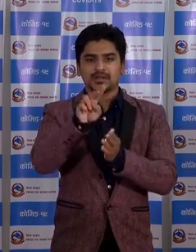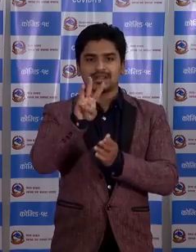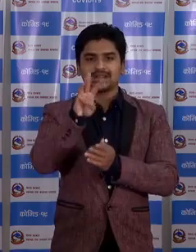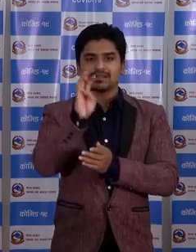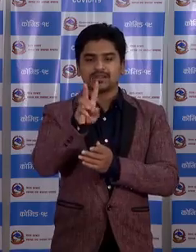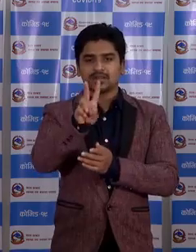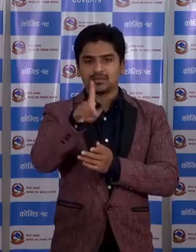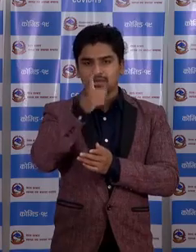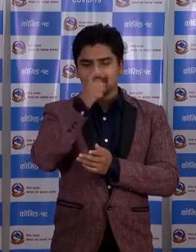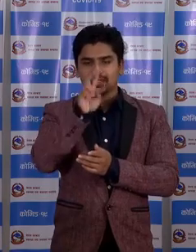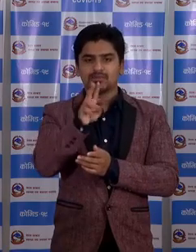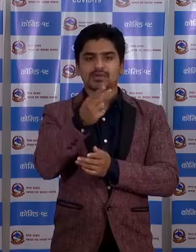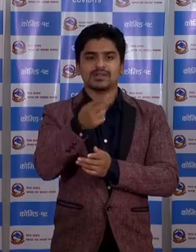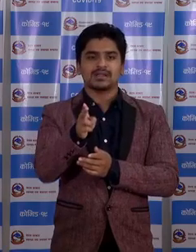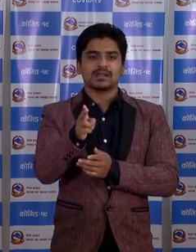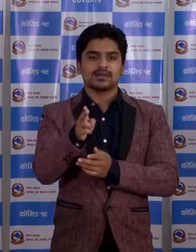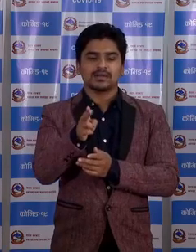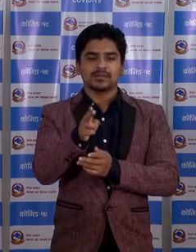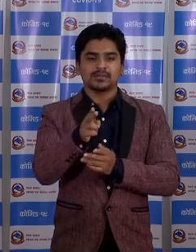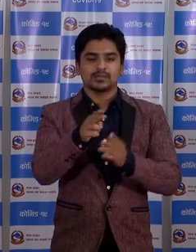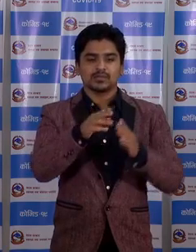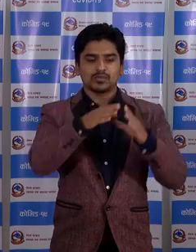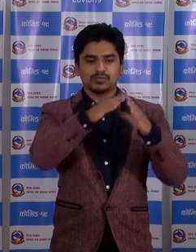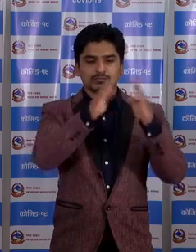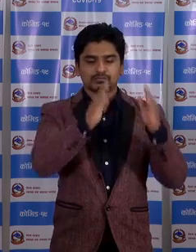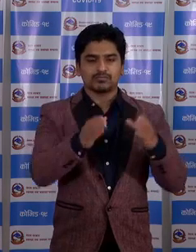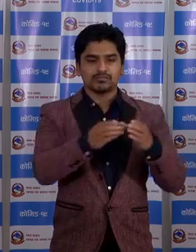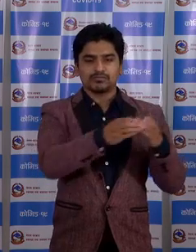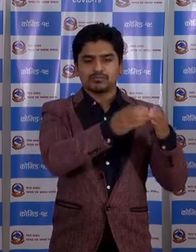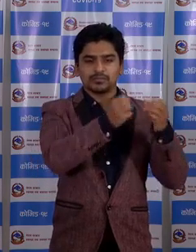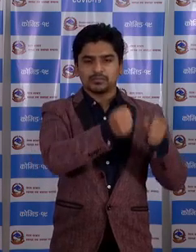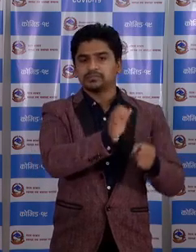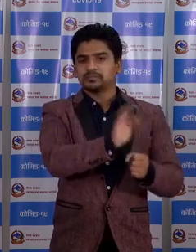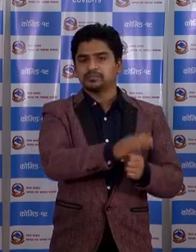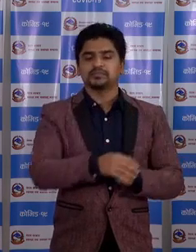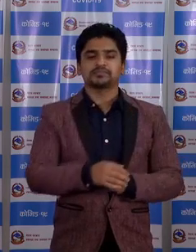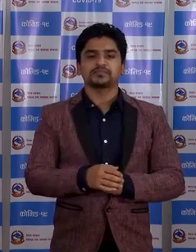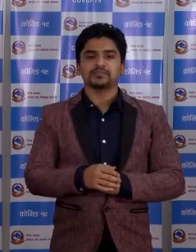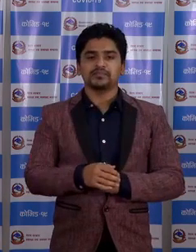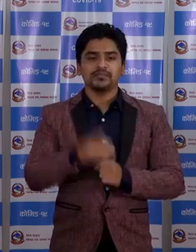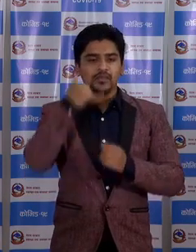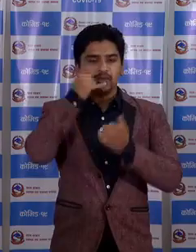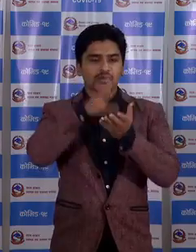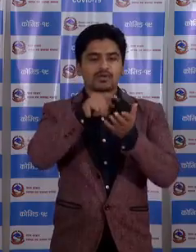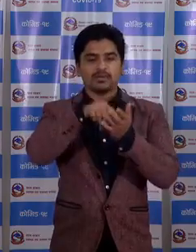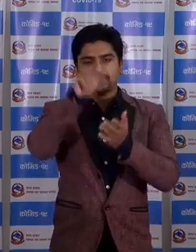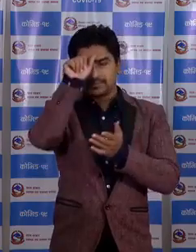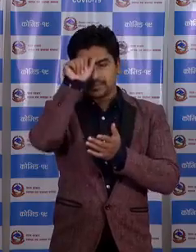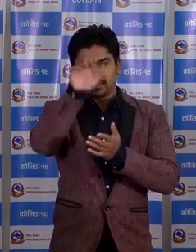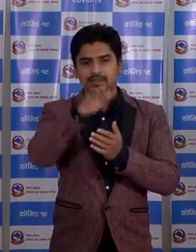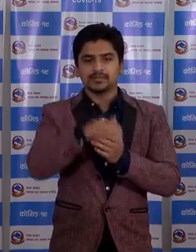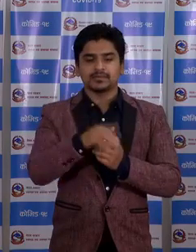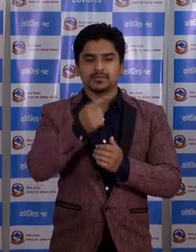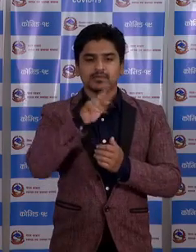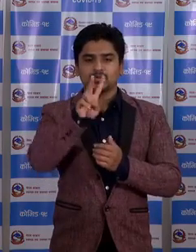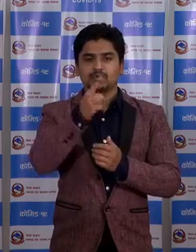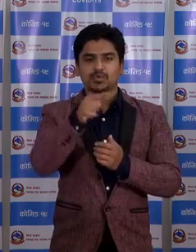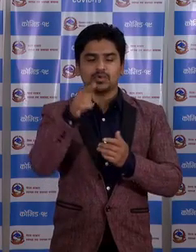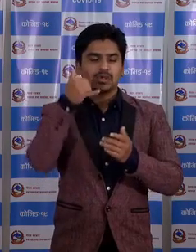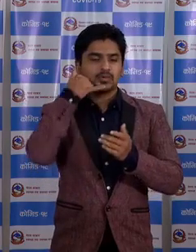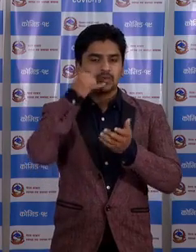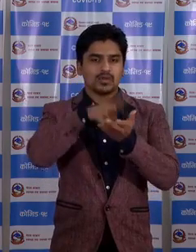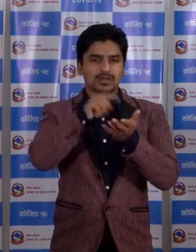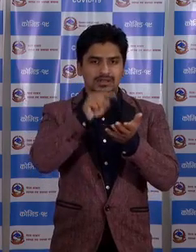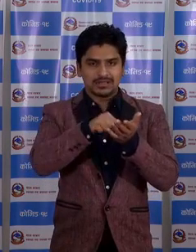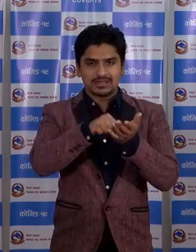,202 जाना क्वारेंटाइन मा र नुवएको छनुद्दे सेंटर हरुक अप्डेट गराउना चाहांचू आम्मर दुई ओटा कॉल